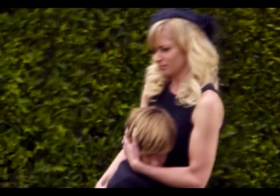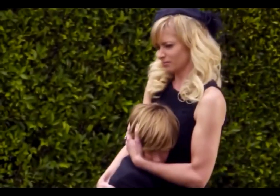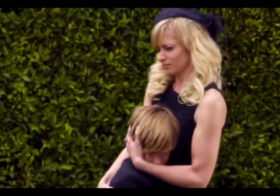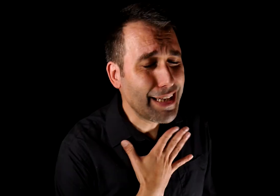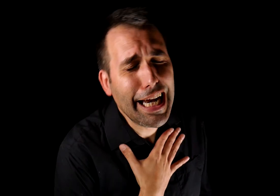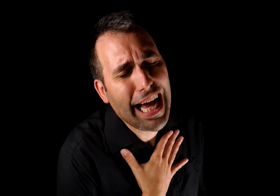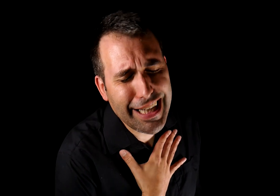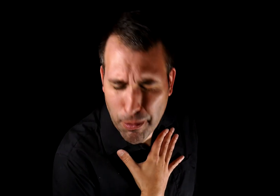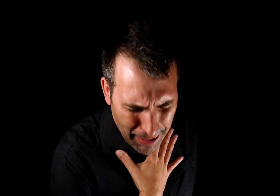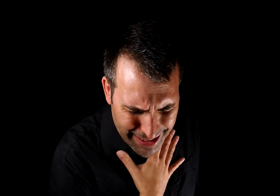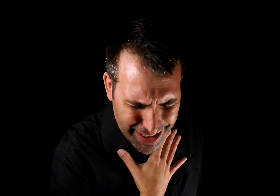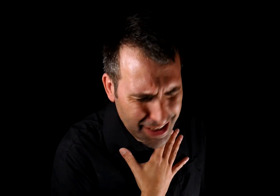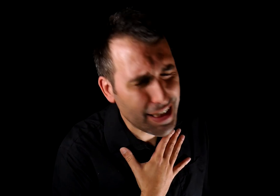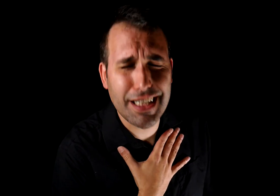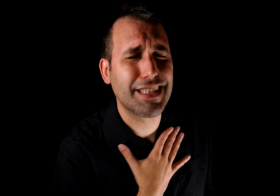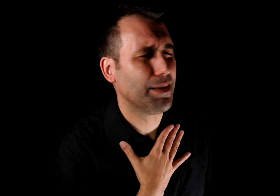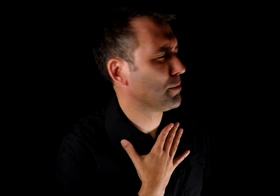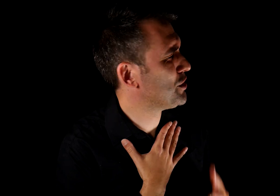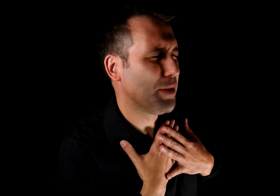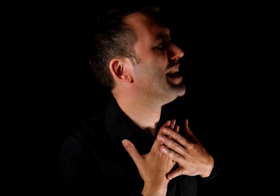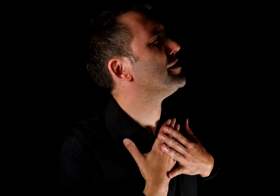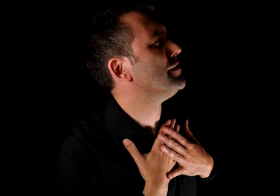Dale like y comparte si estás triste por mi sufrimiento.